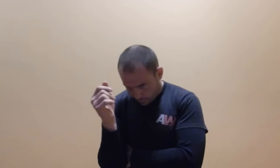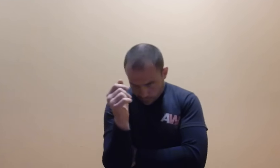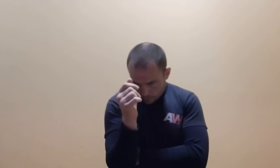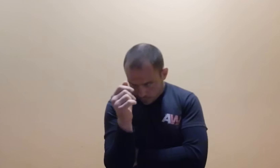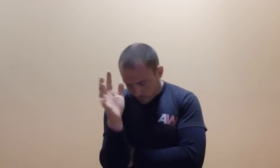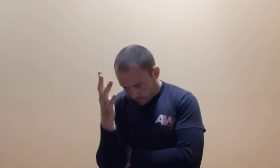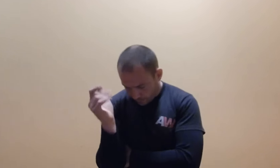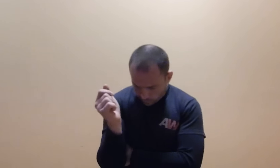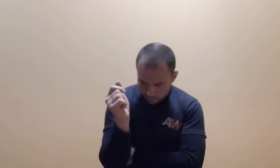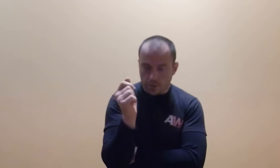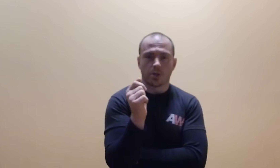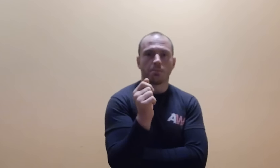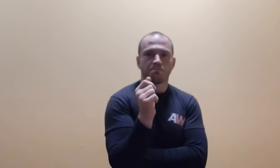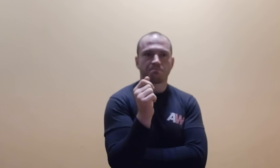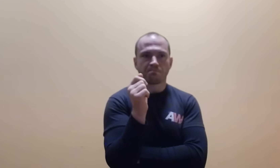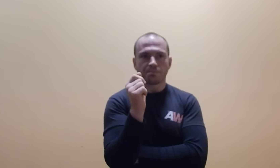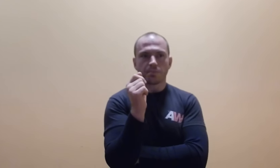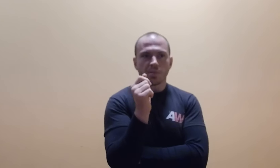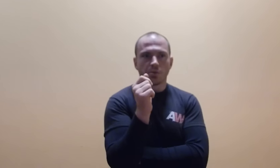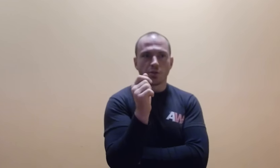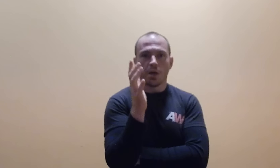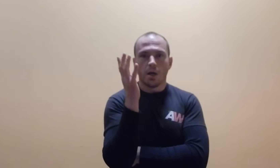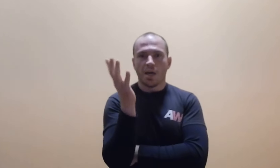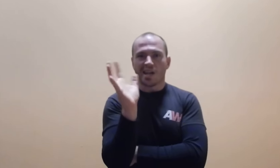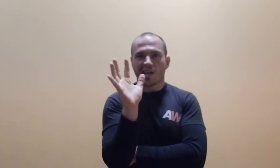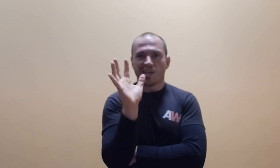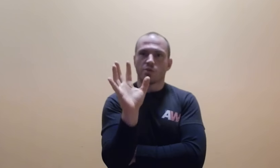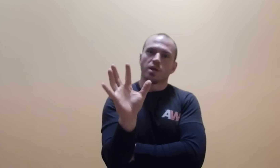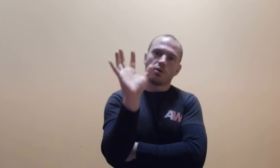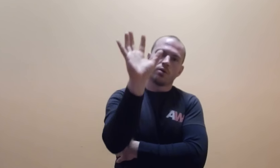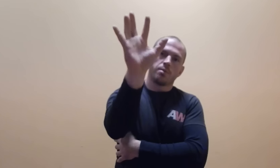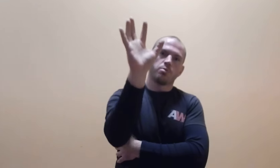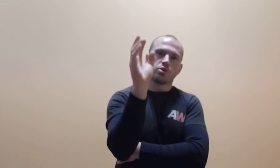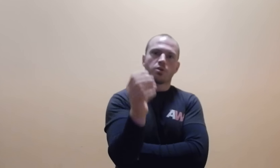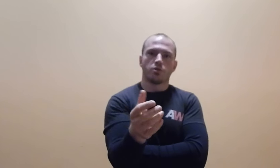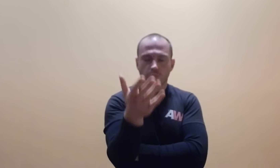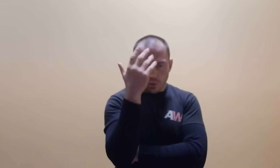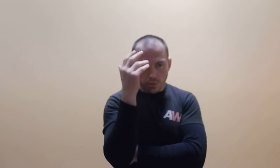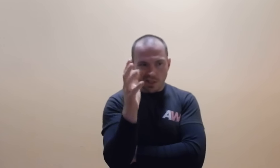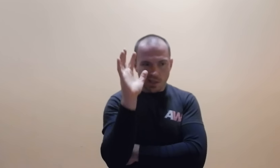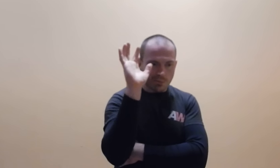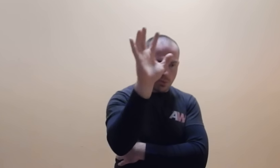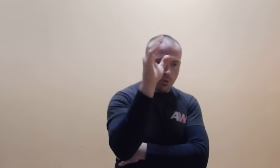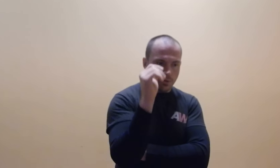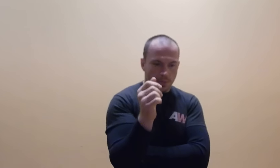tutaj, wiesz tam, ktoś, ręka jest tutaj. Ona mnie może chronić przed uderzeniem głową,